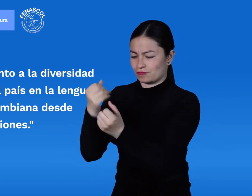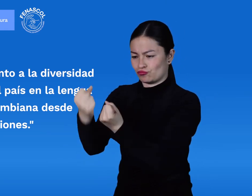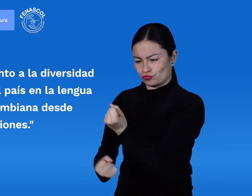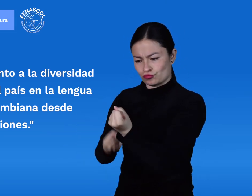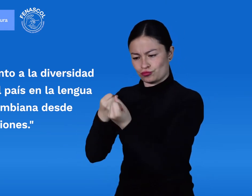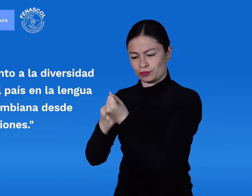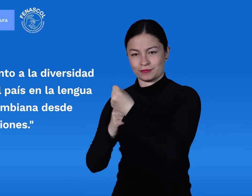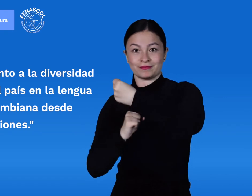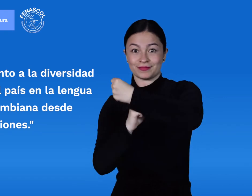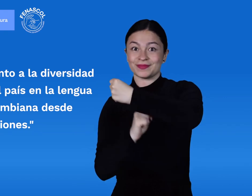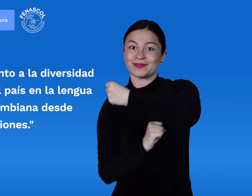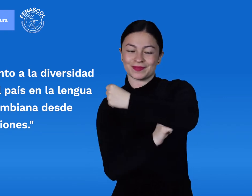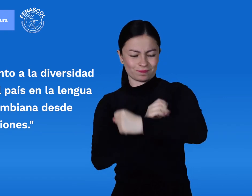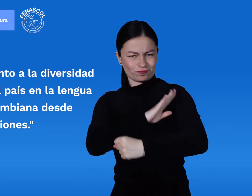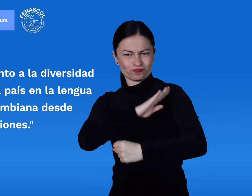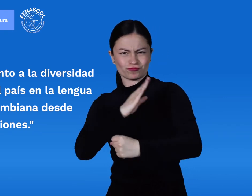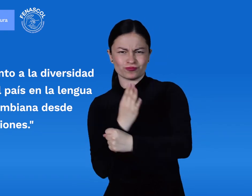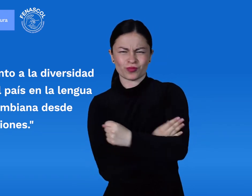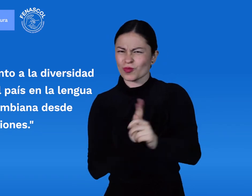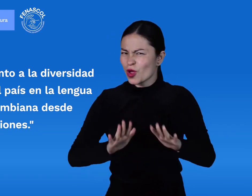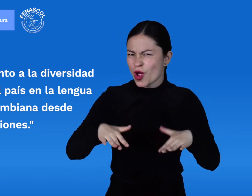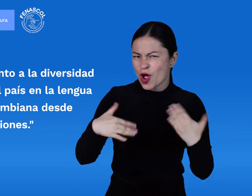señas colombiana desde las organizaciones.